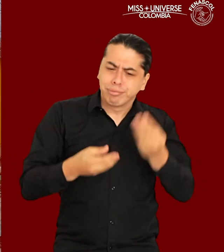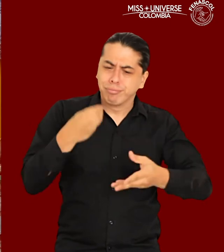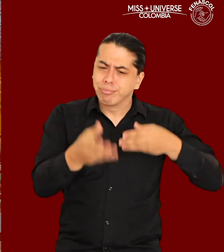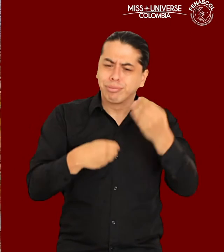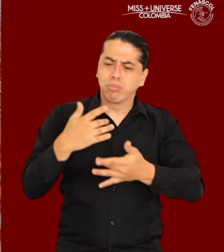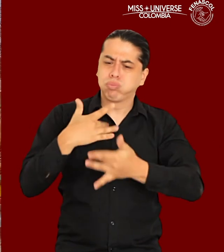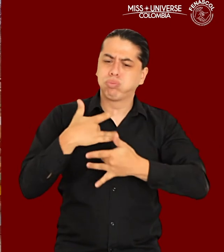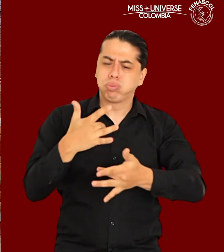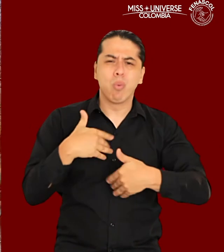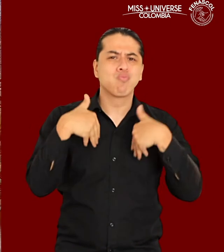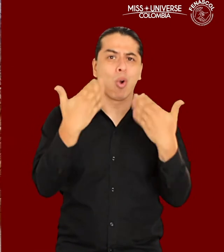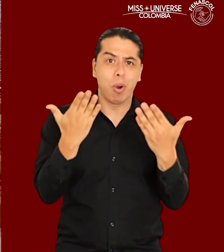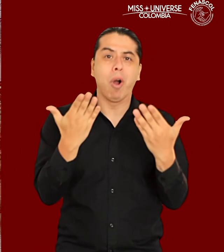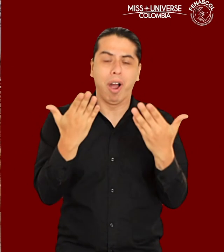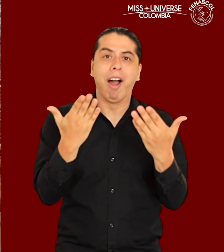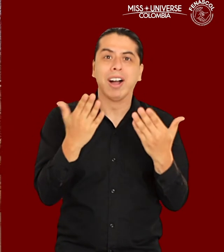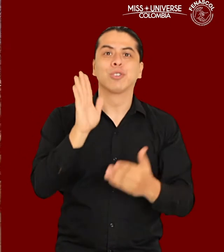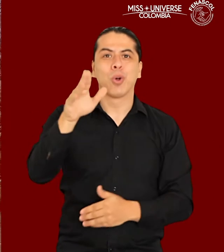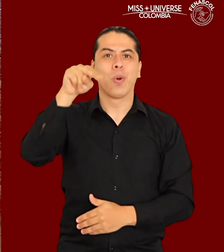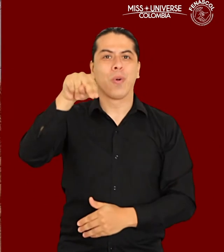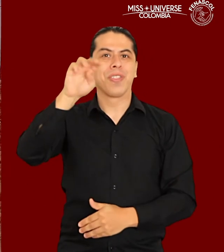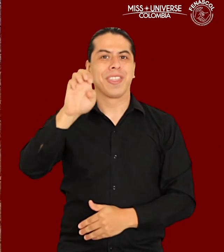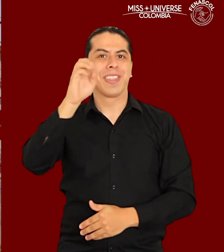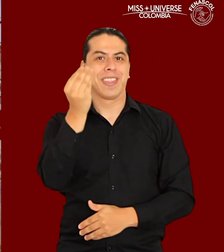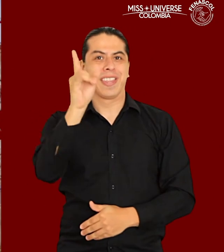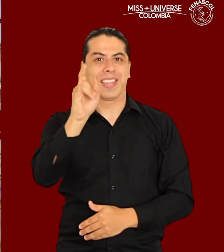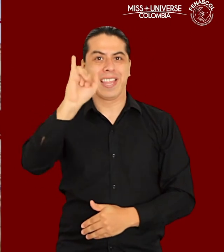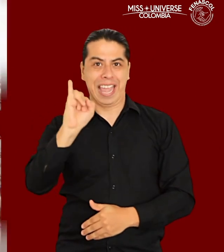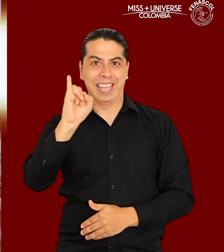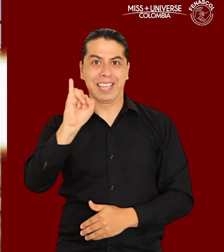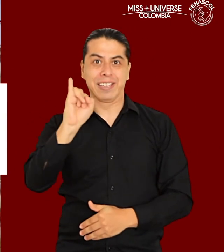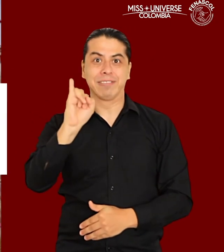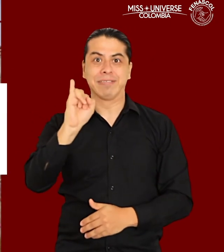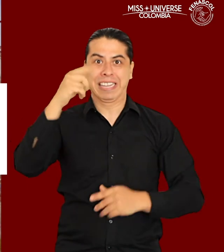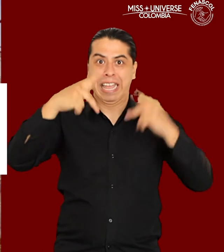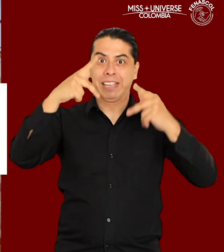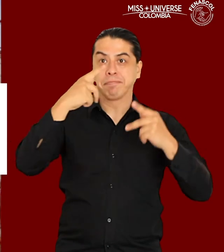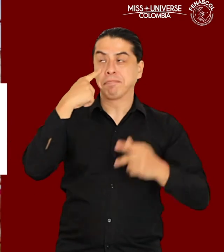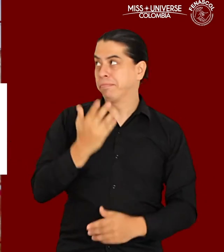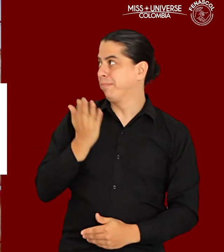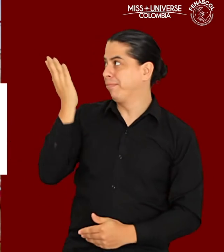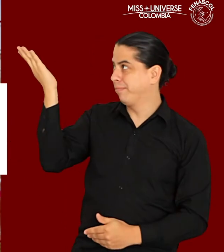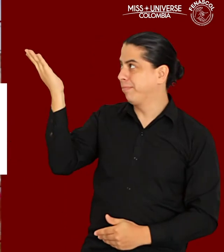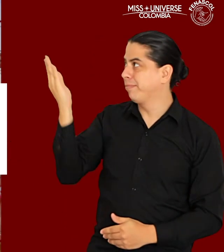dar. Para ello, se ha establecido una cuenta en NECI. Esta es.